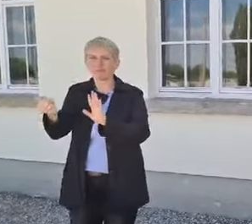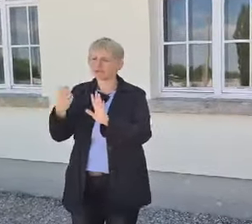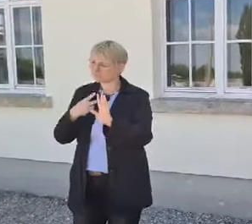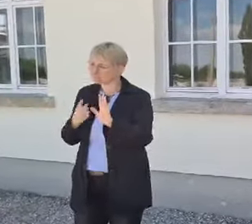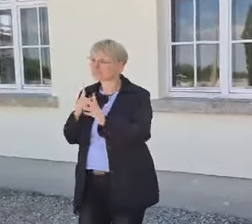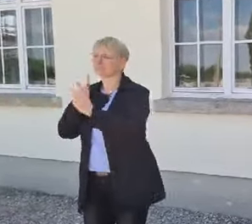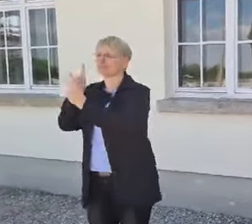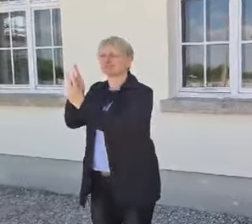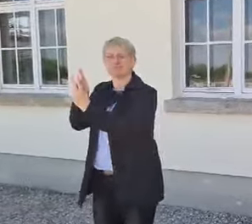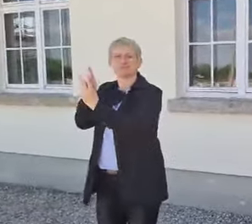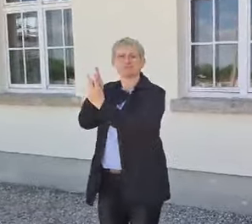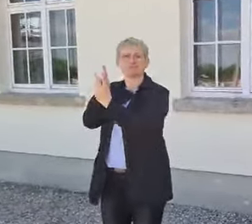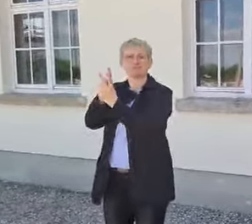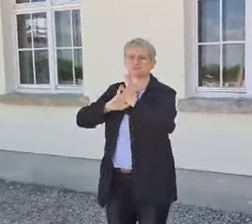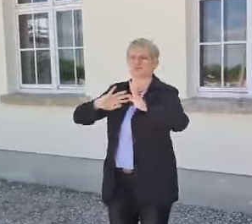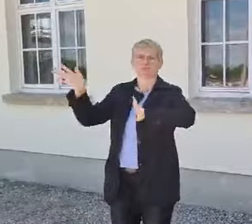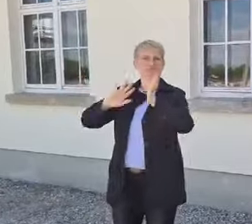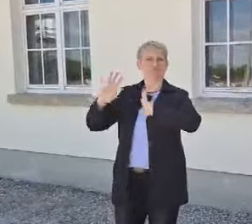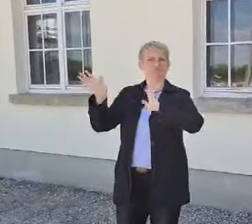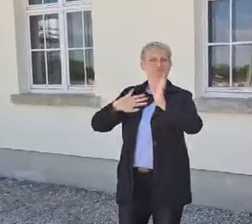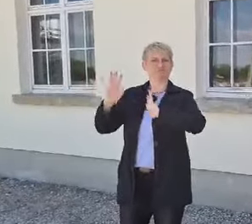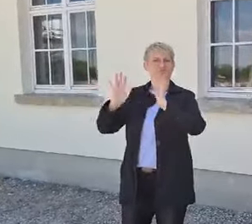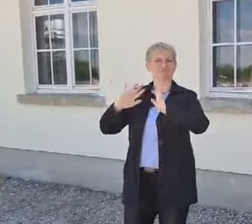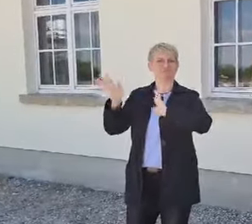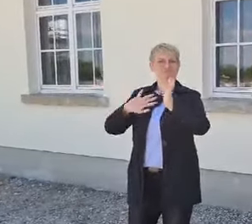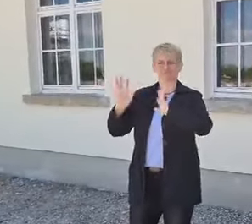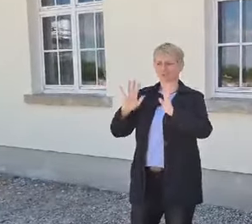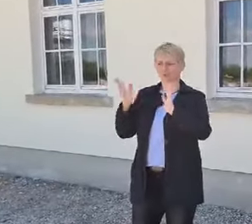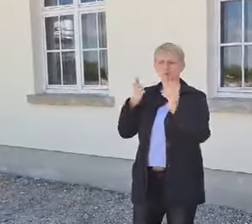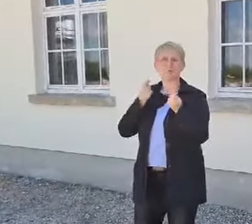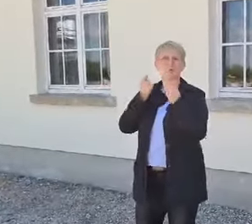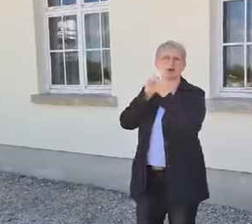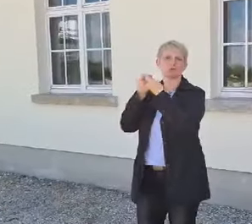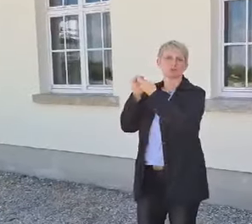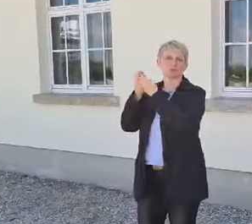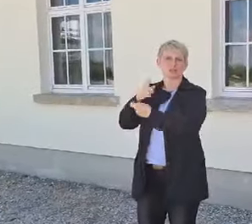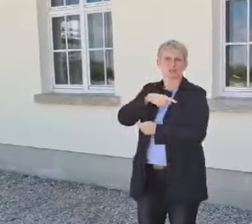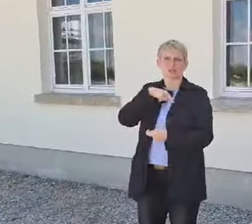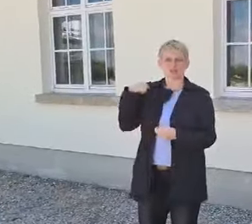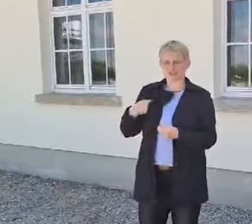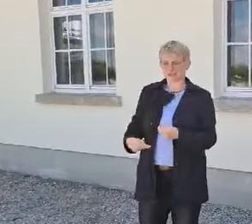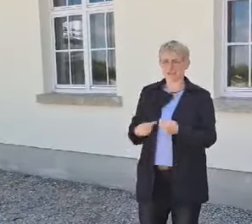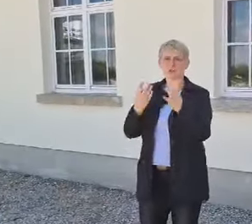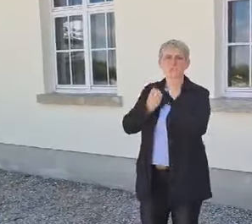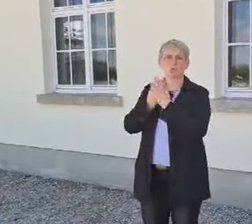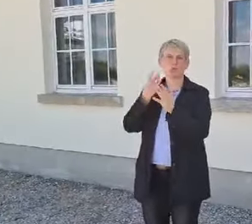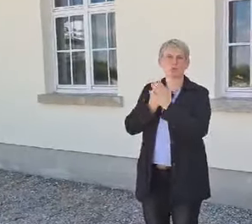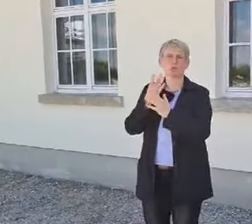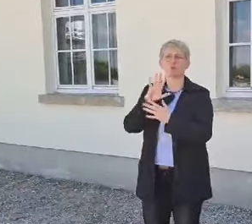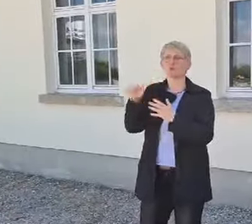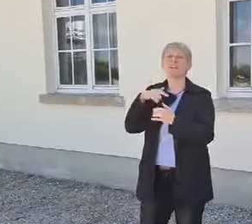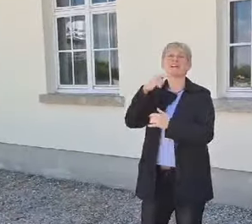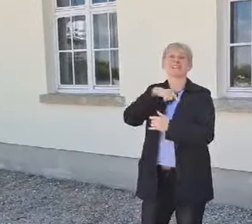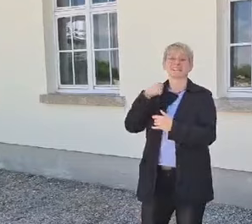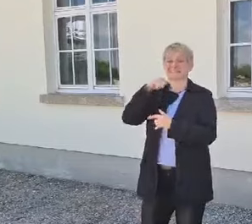hat so relativ schnell Anschluss gefunden an die chinesische Kultur und an chinesische Menschen. Und